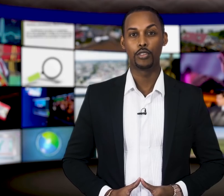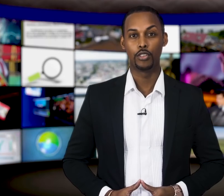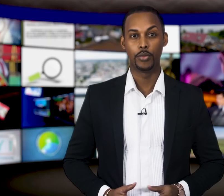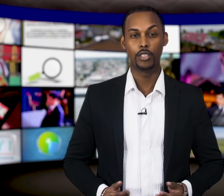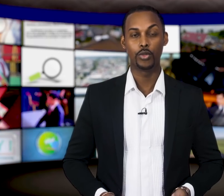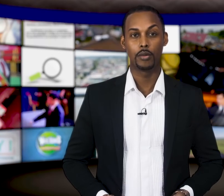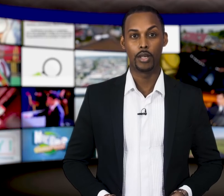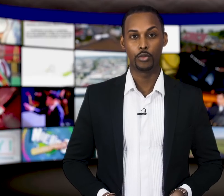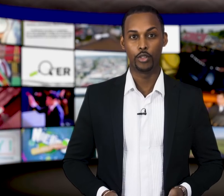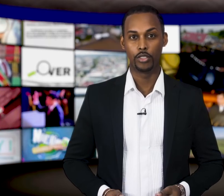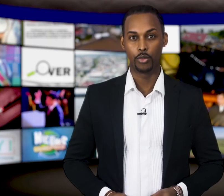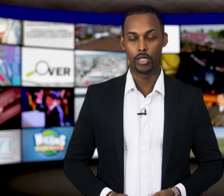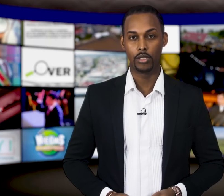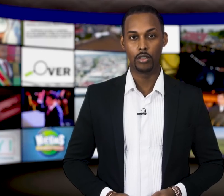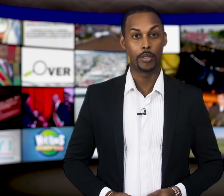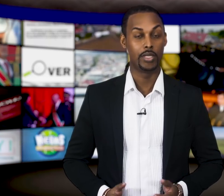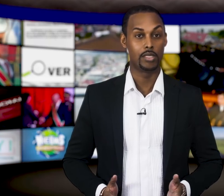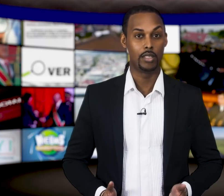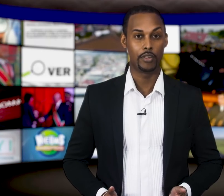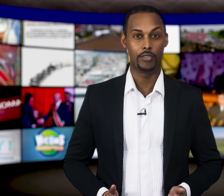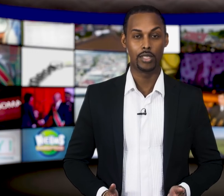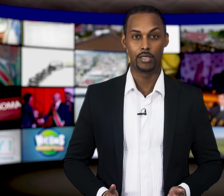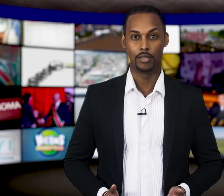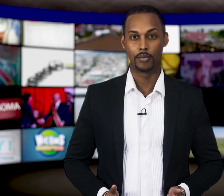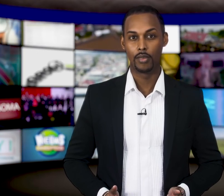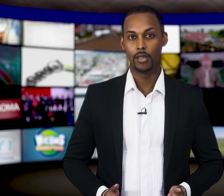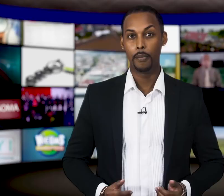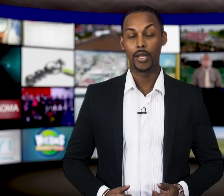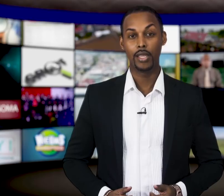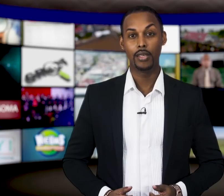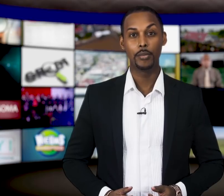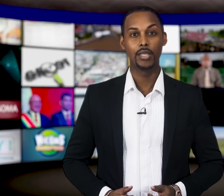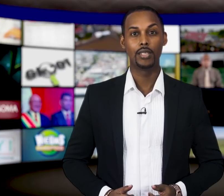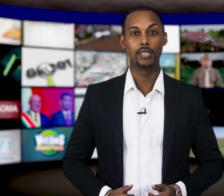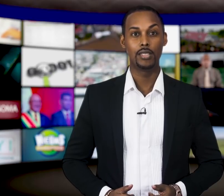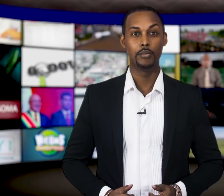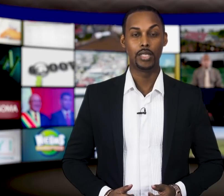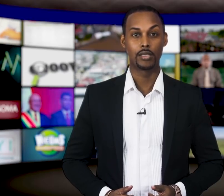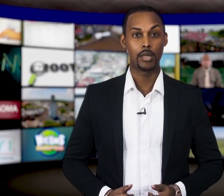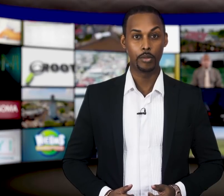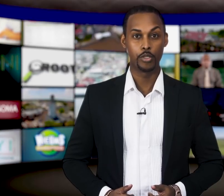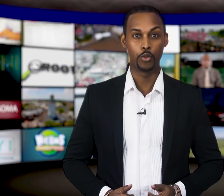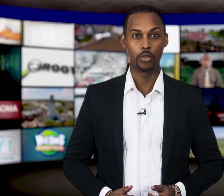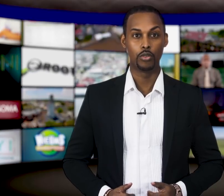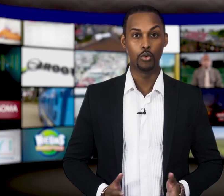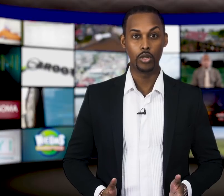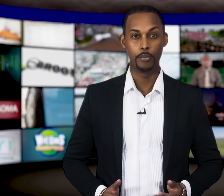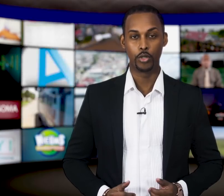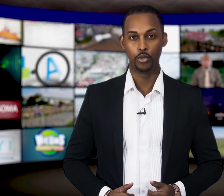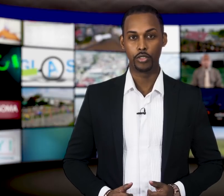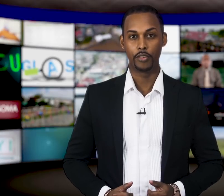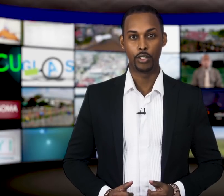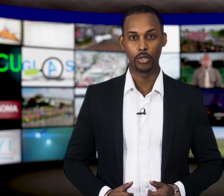heeft plaatsgevonden op 23 maart 2020 op het ministerie van Financiën. Partijen hebben tijdens deze meeting stappen besproken